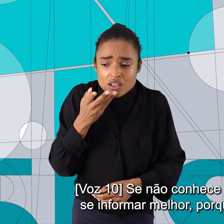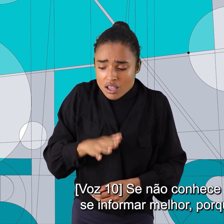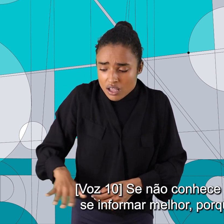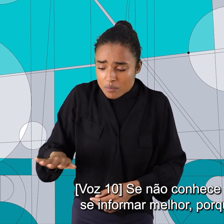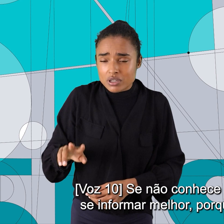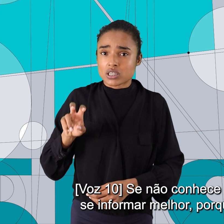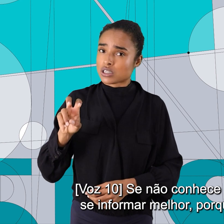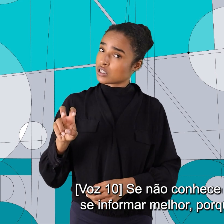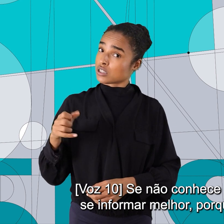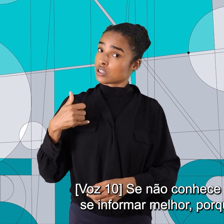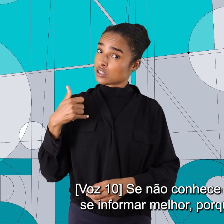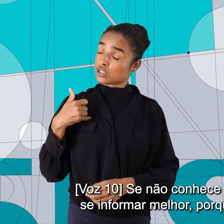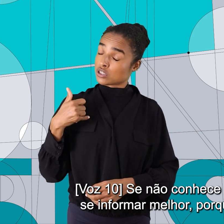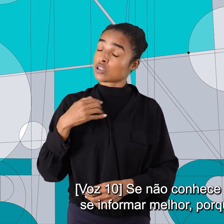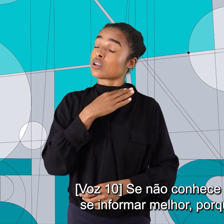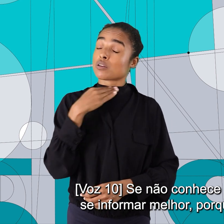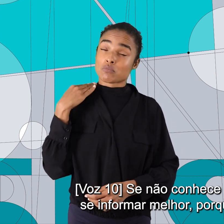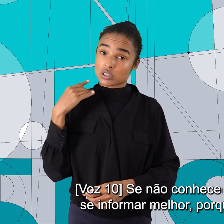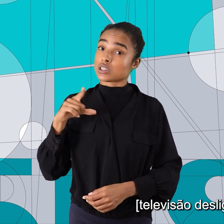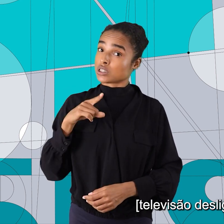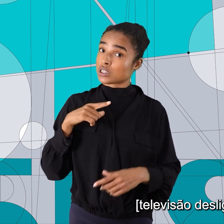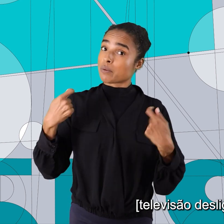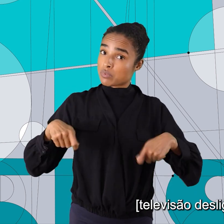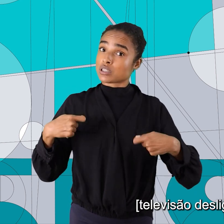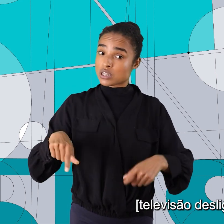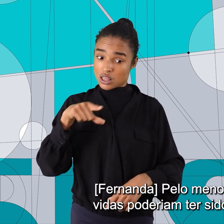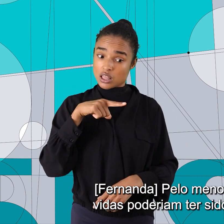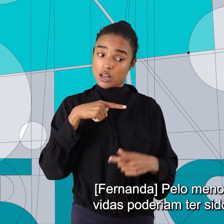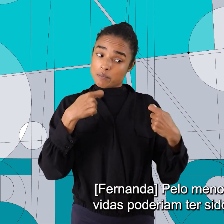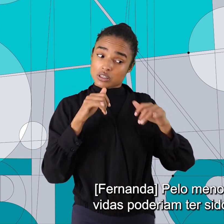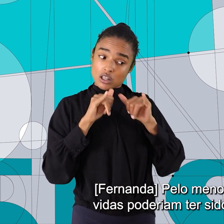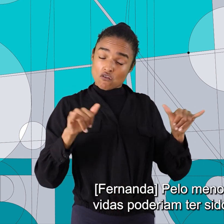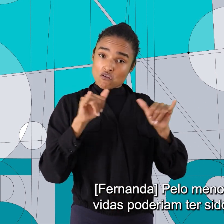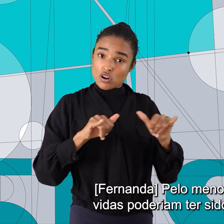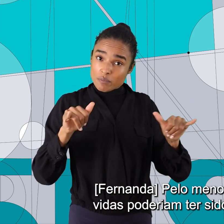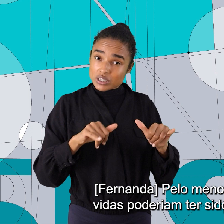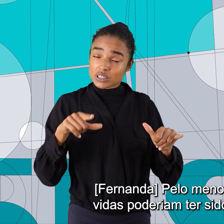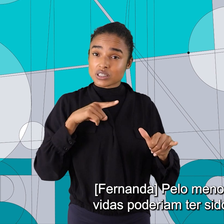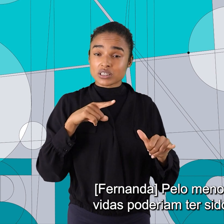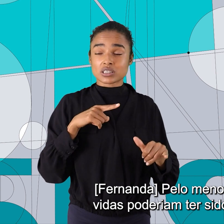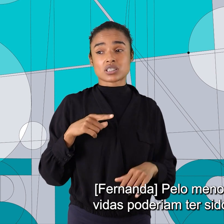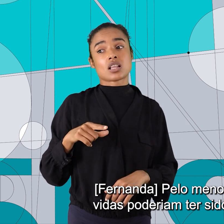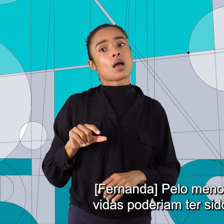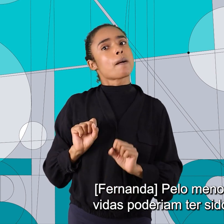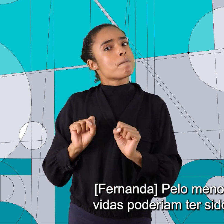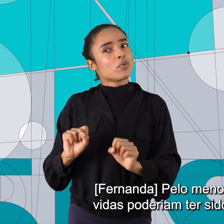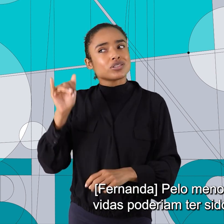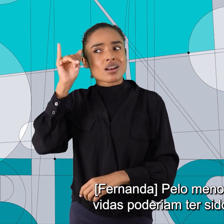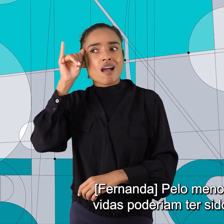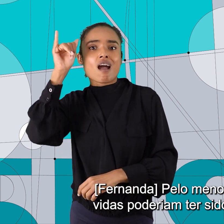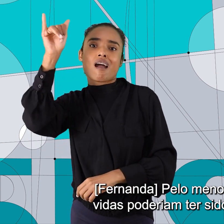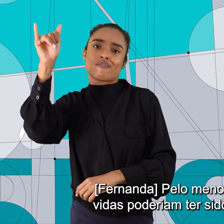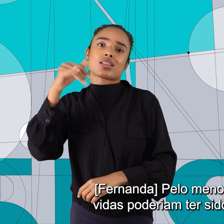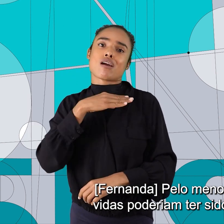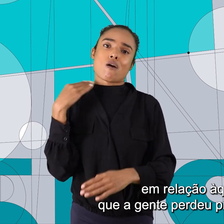Você não conhece porque precisa se informar melhor, porque existem sim. Pelo menos metade das vidas poderiam ter sido